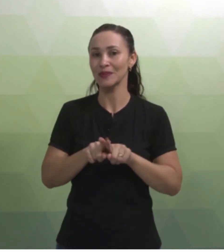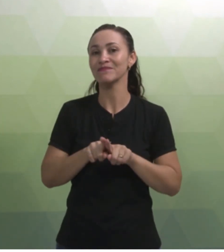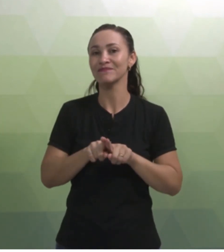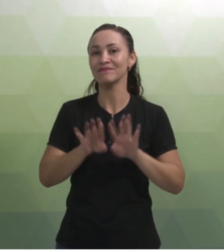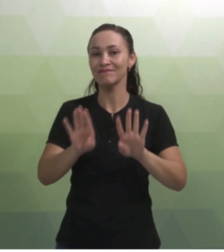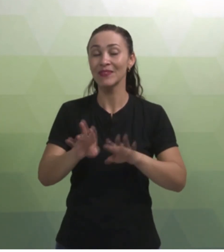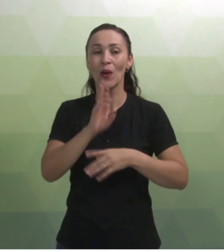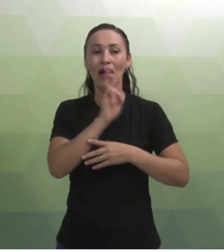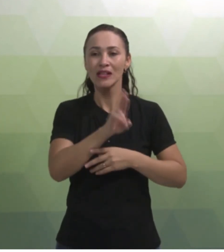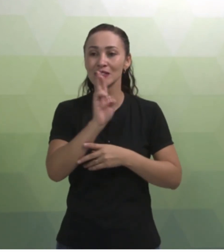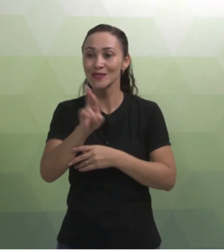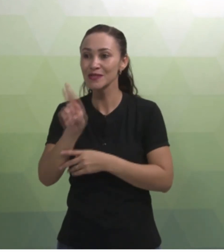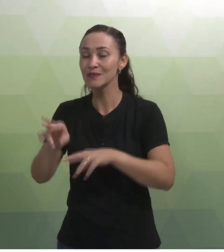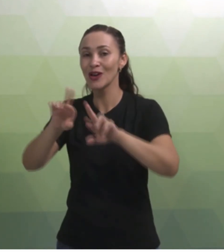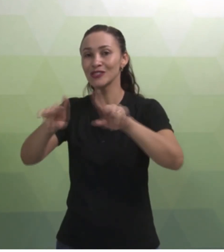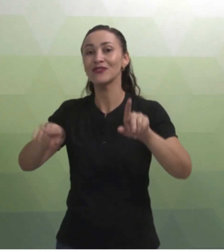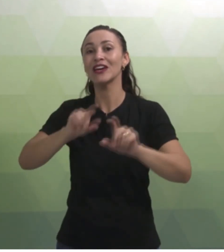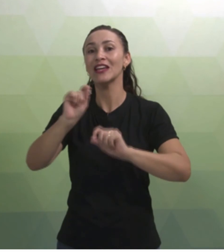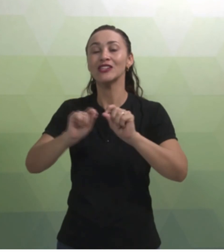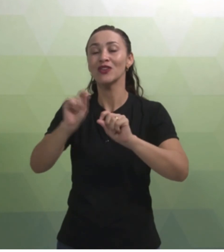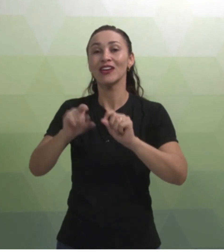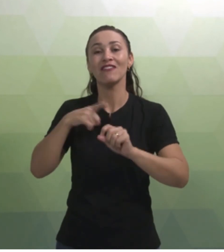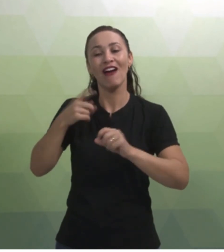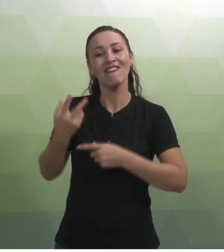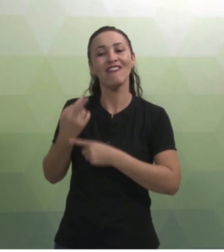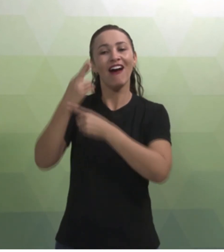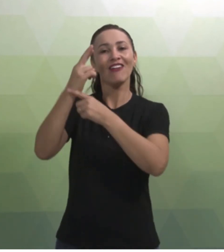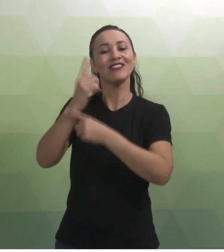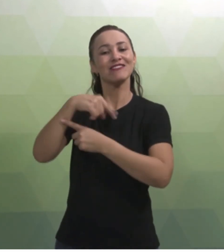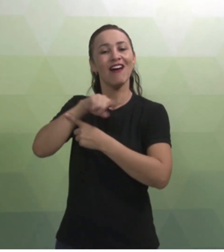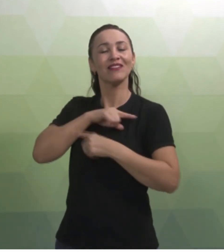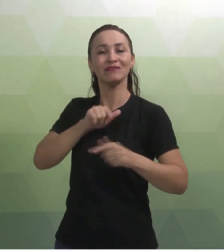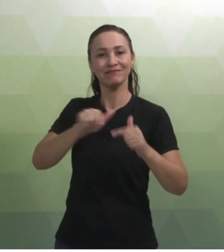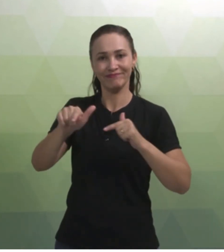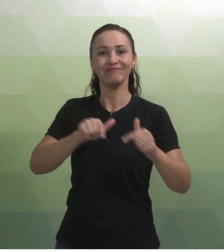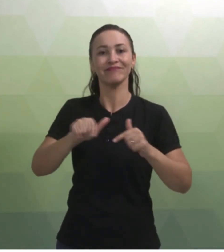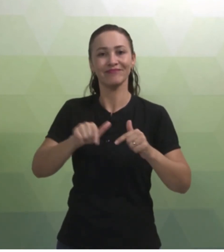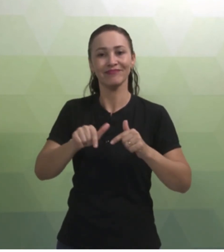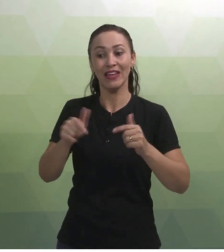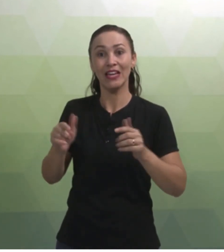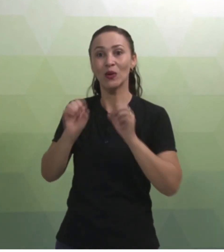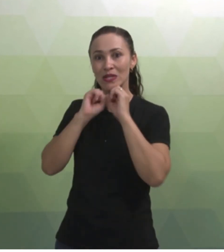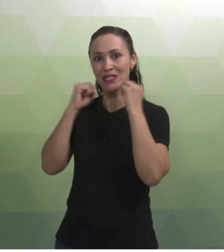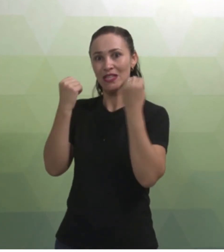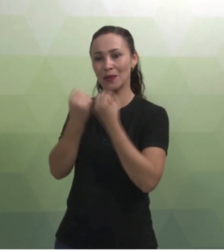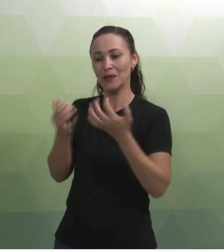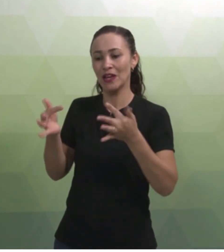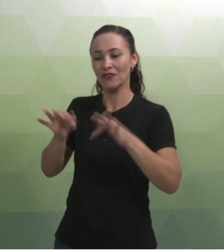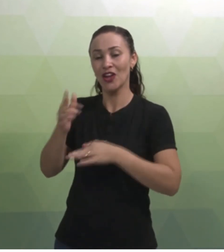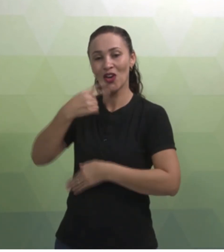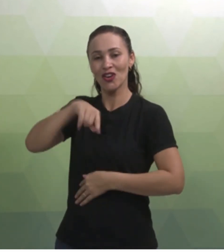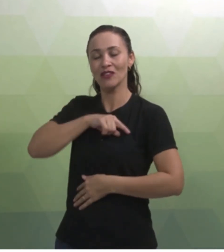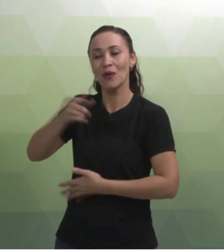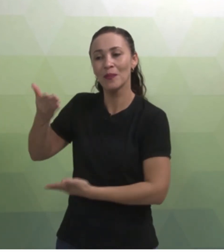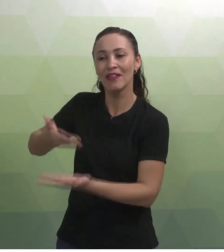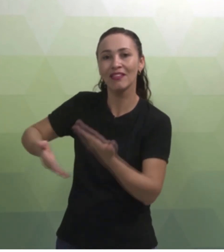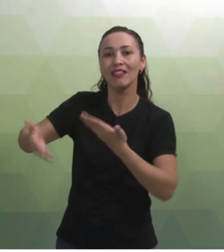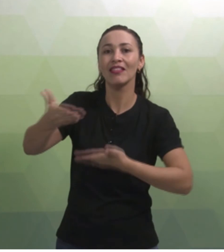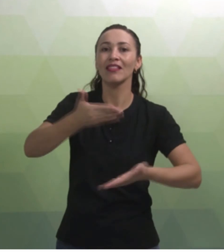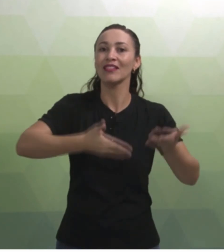Então, são essas respostas diferentes que vão enriquecer o nosso trabalho. E no seminário final, nós vamos interagir, nós vamos